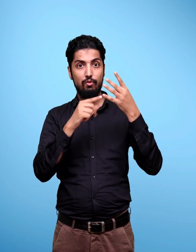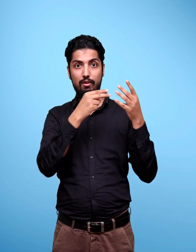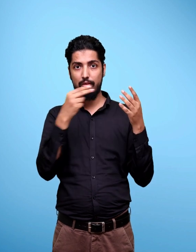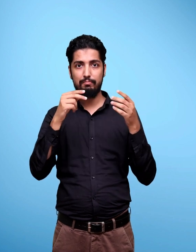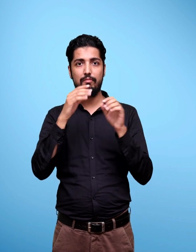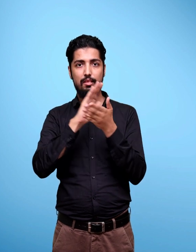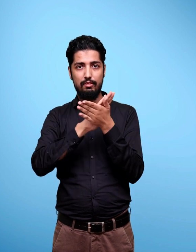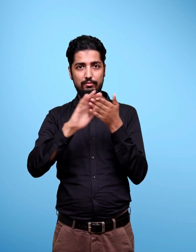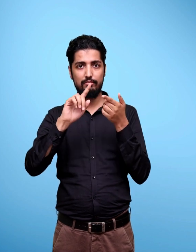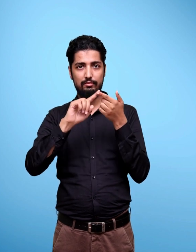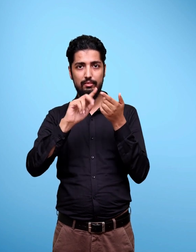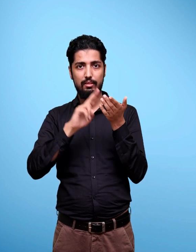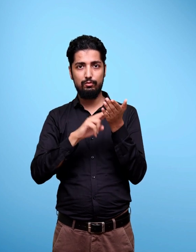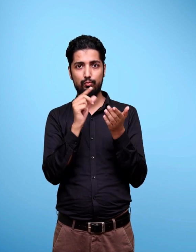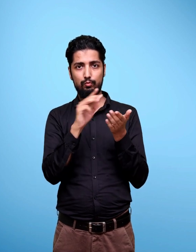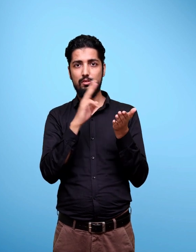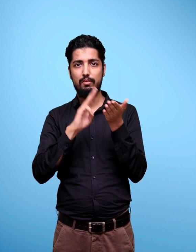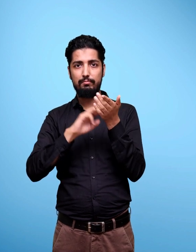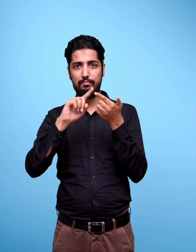Henu Mehtani